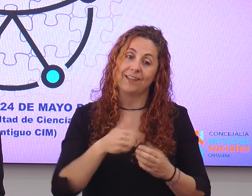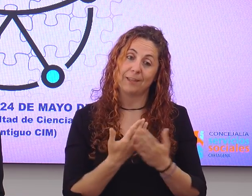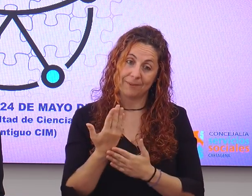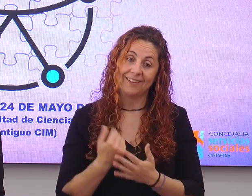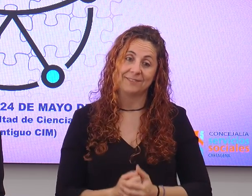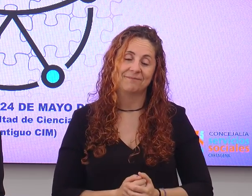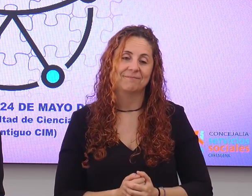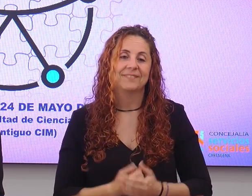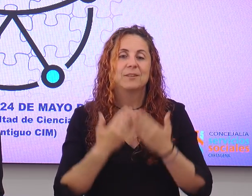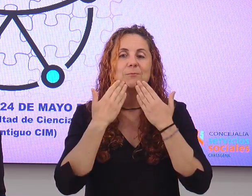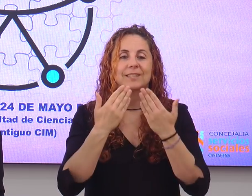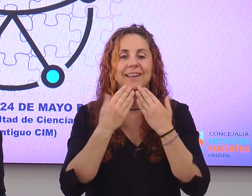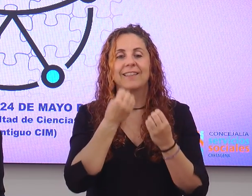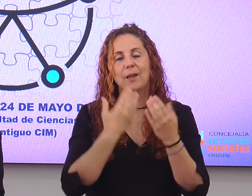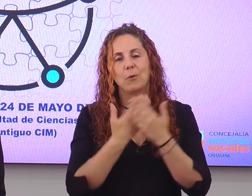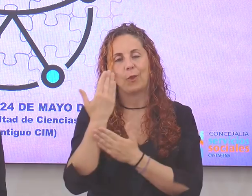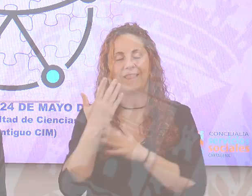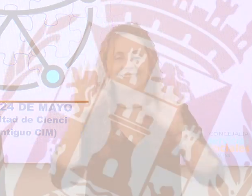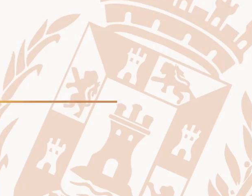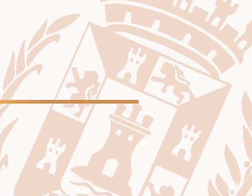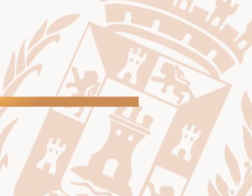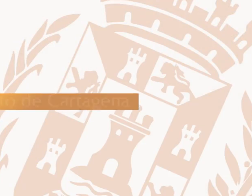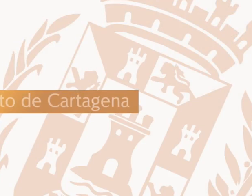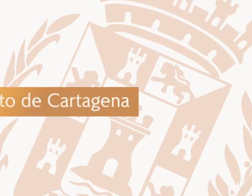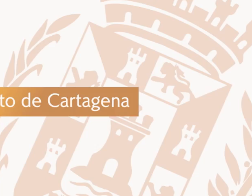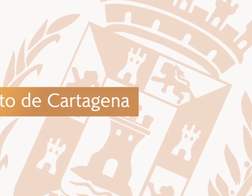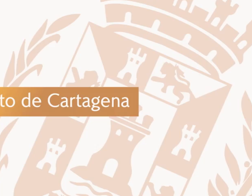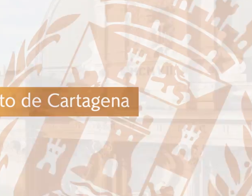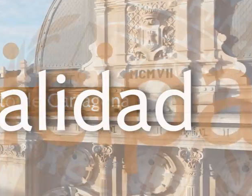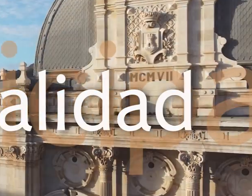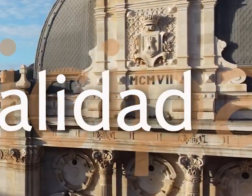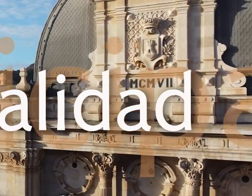esta mañana. Gracias y buenos días. ¡Gracias!